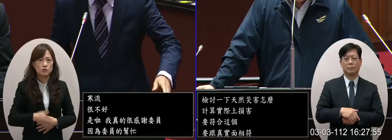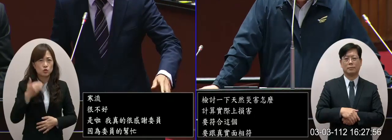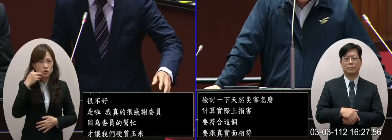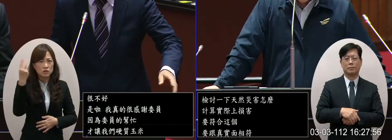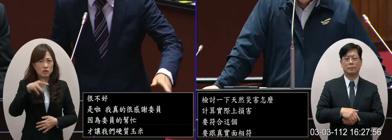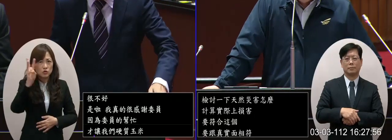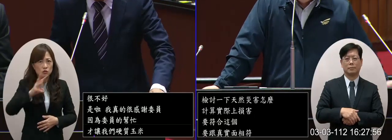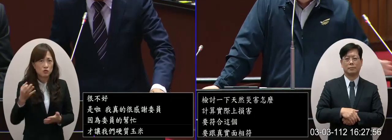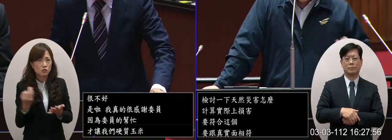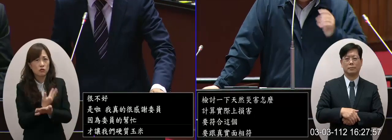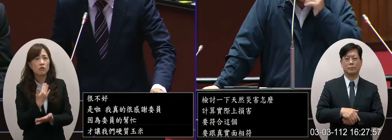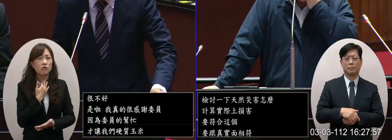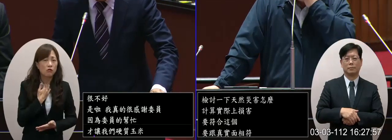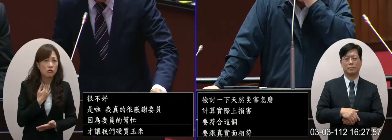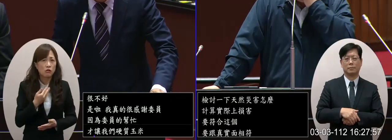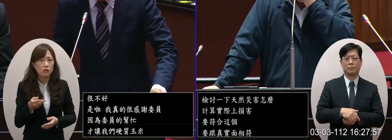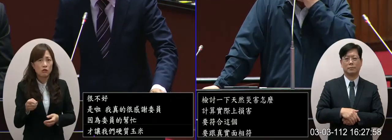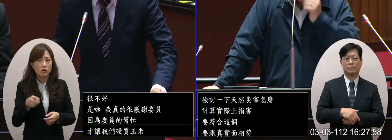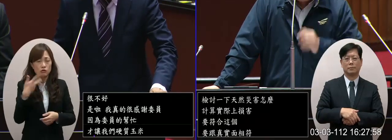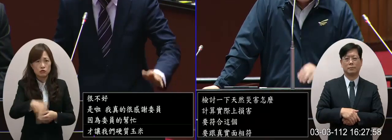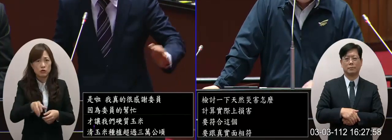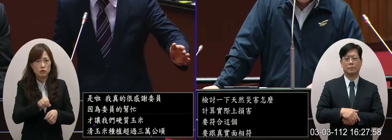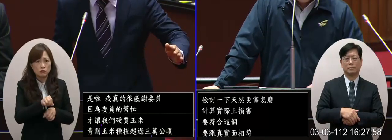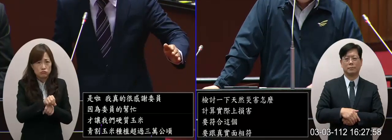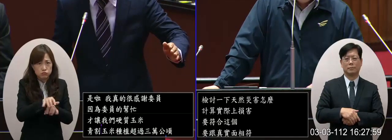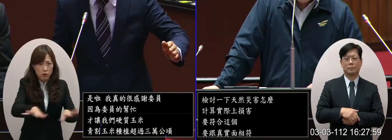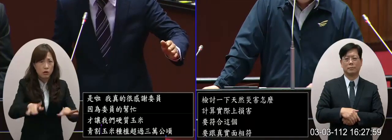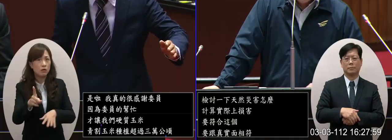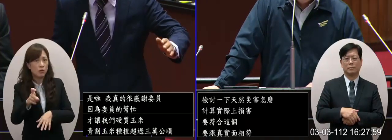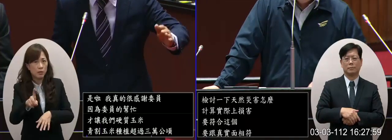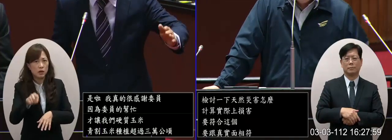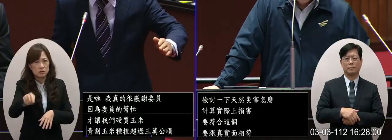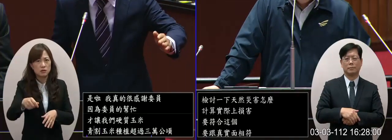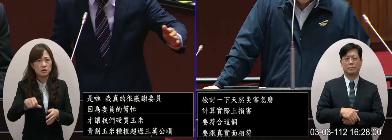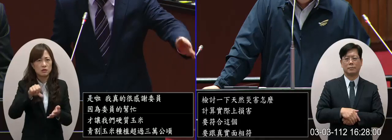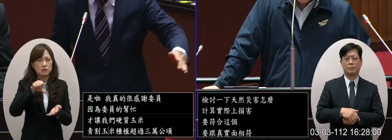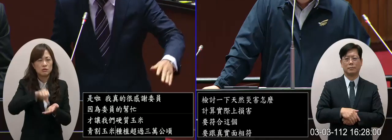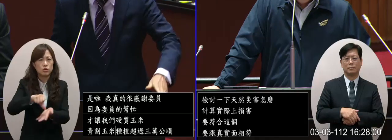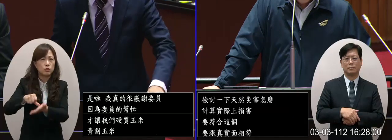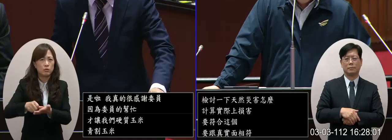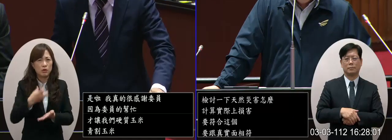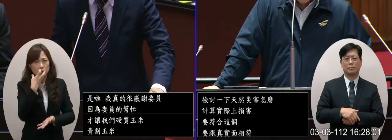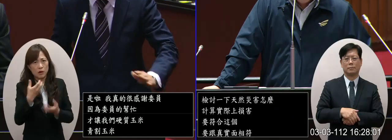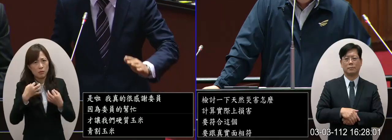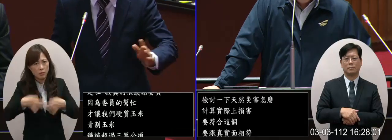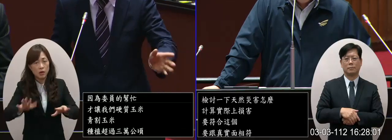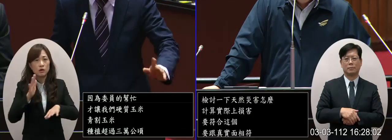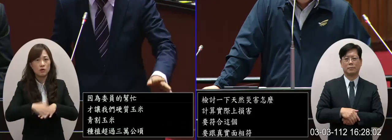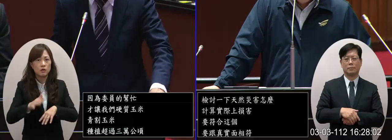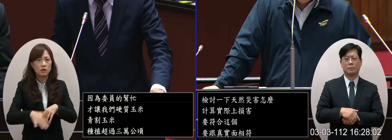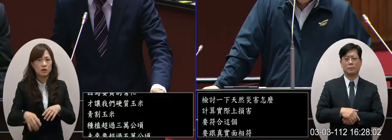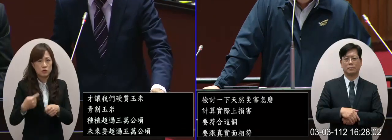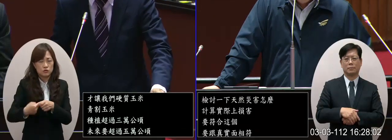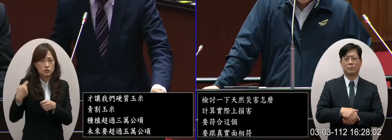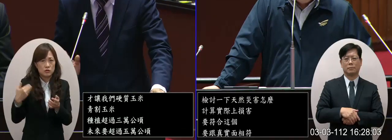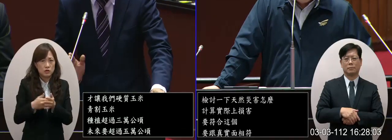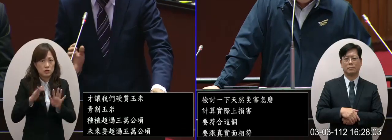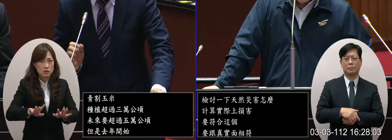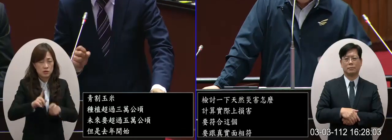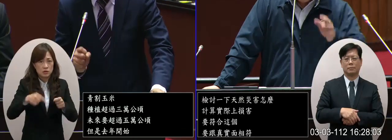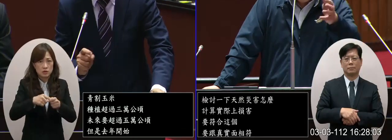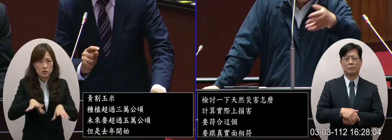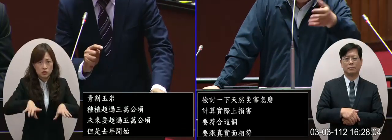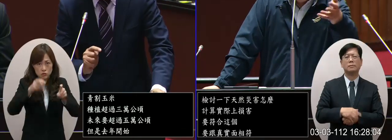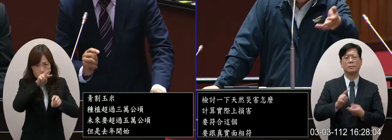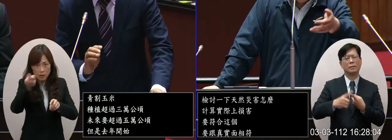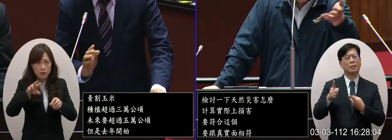沒有水還有灌溉會損失那看的時候在去年年都沒有超過二十但是